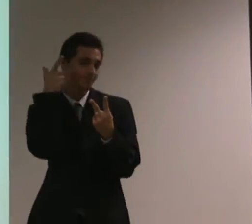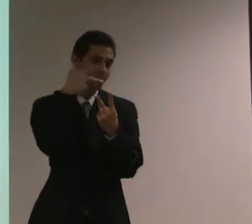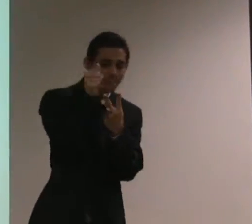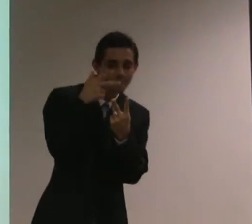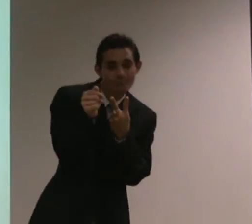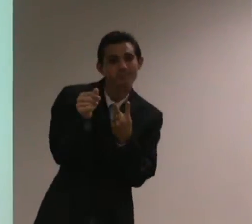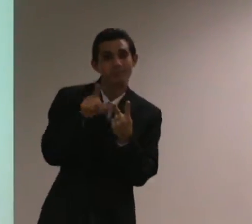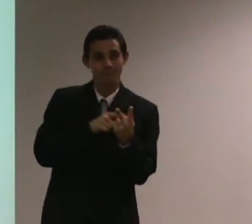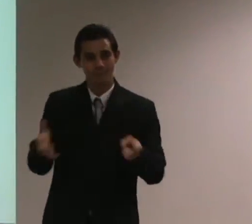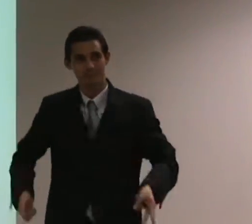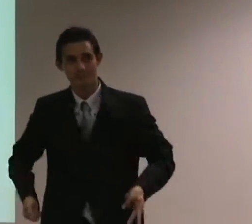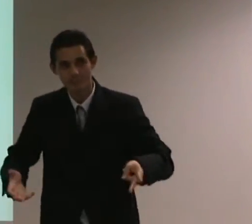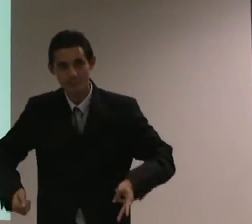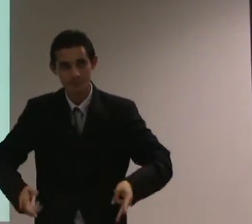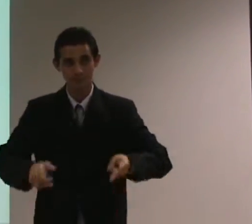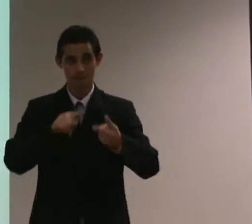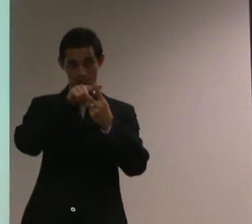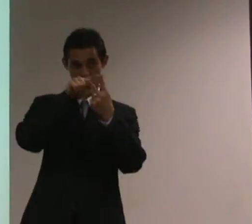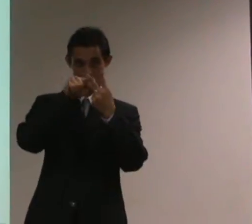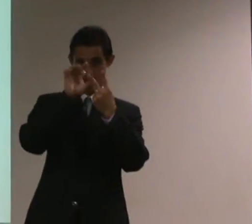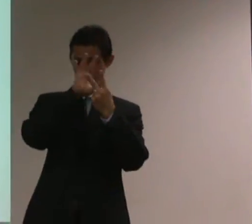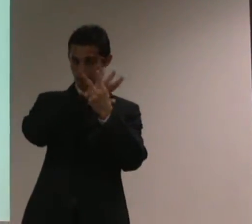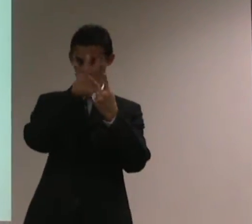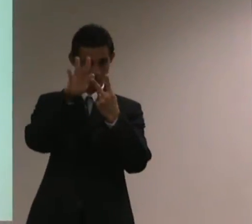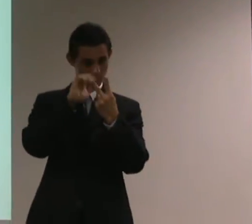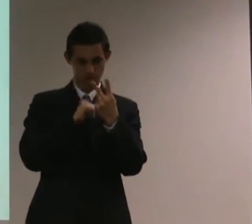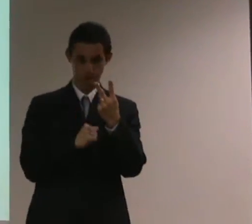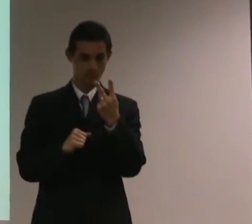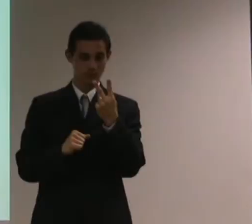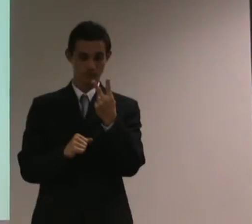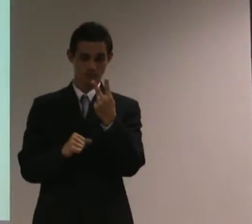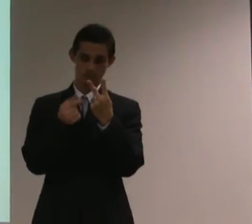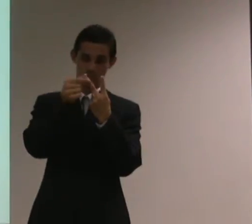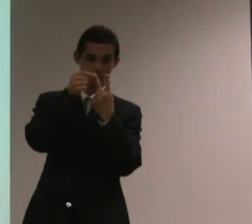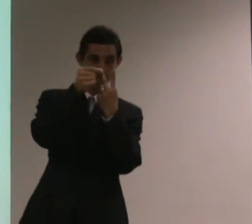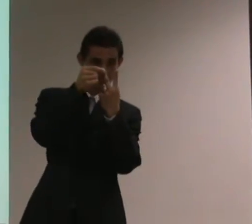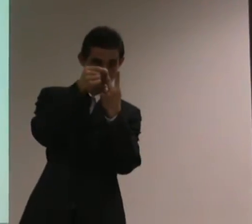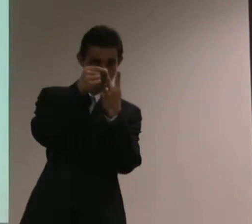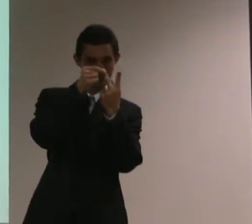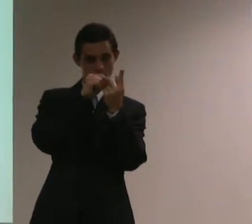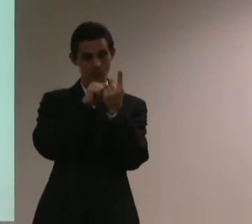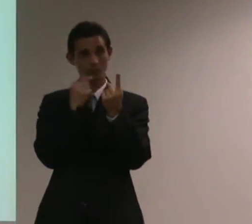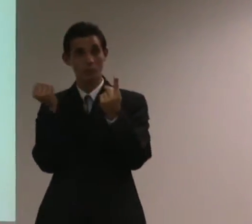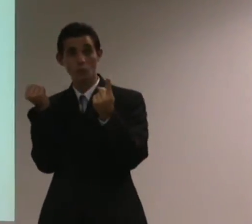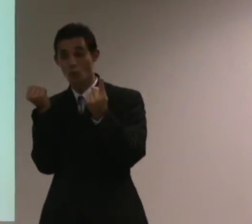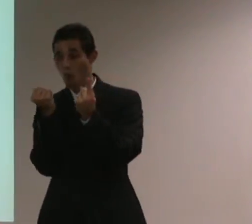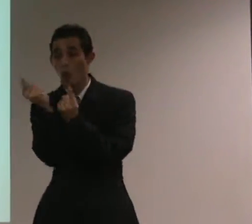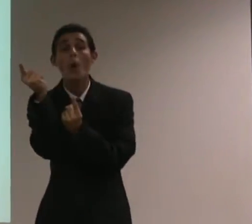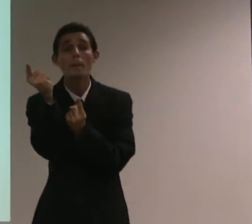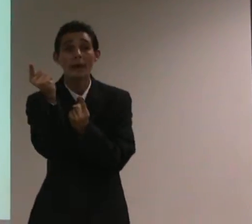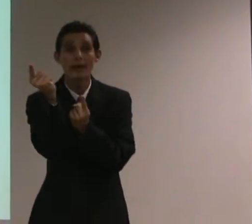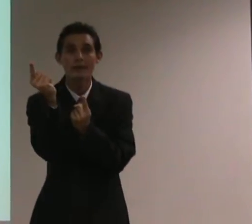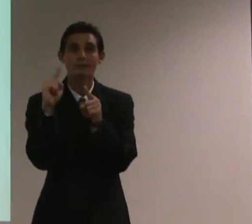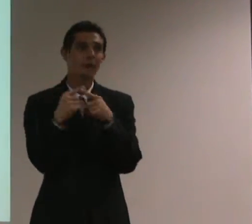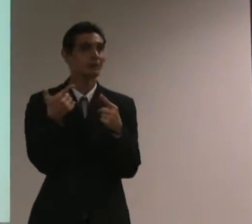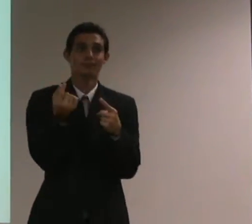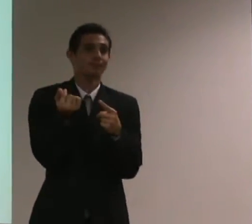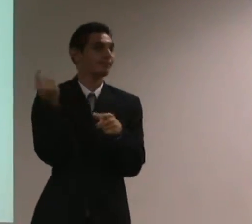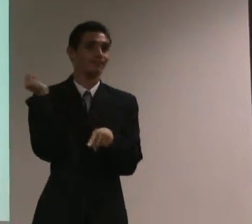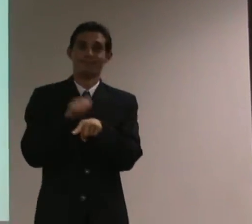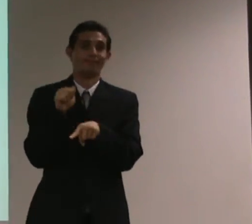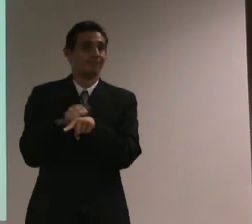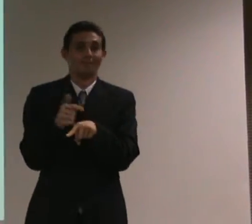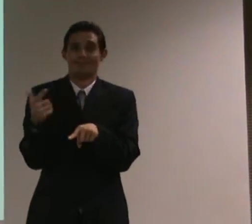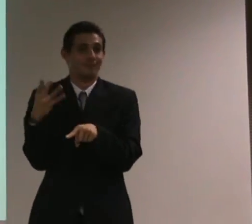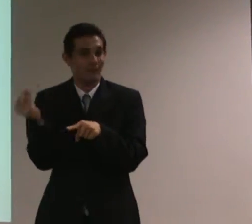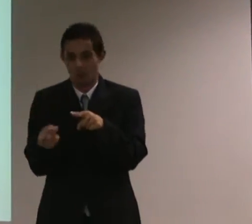para ir trabalhar, por exemplo, ou para ir para a escola. Era comprar o que não era possível, ou então o